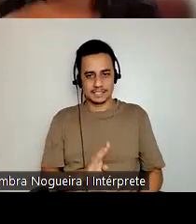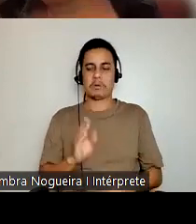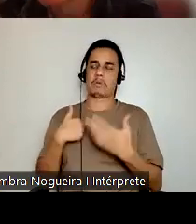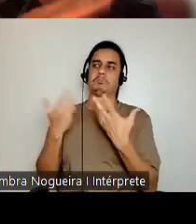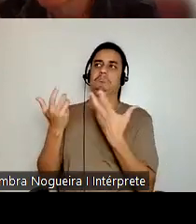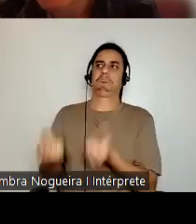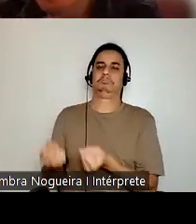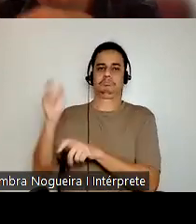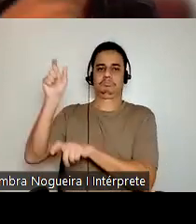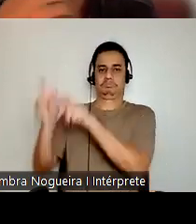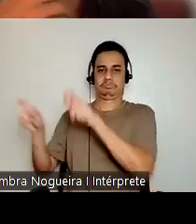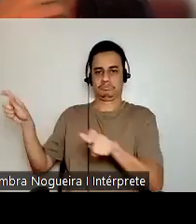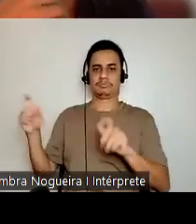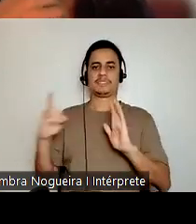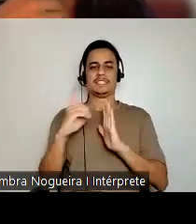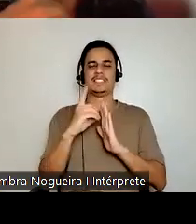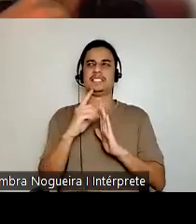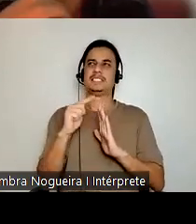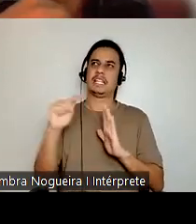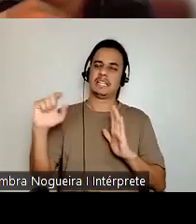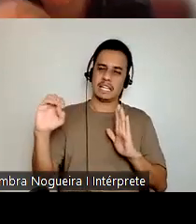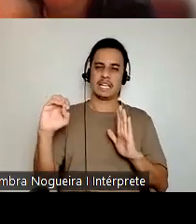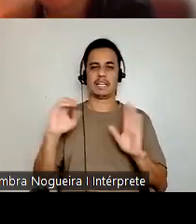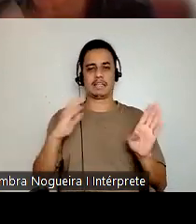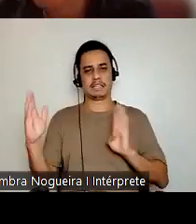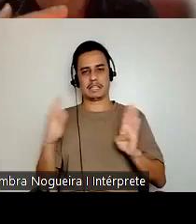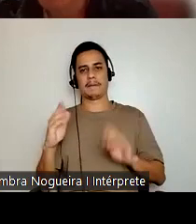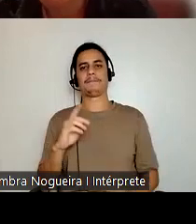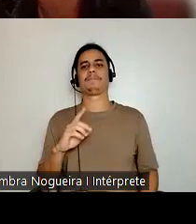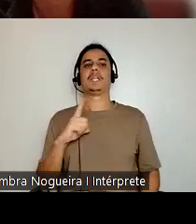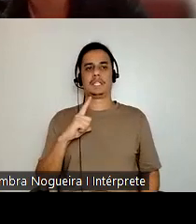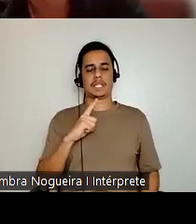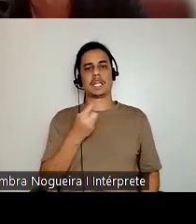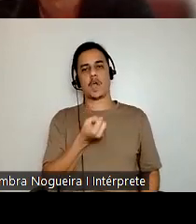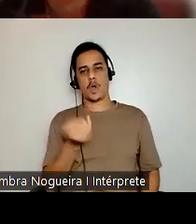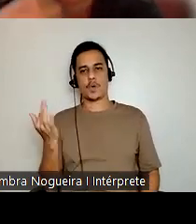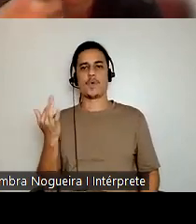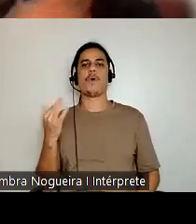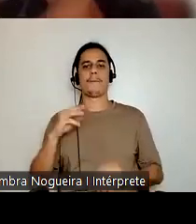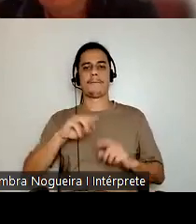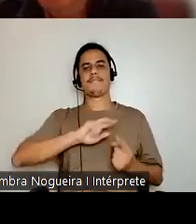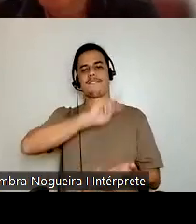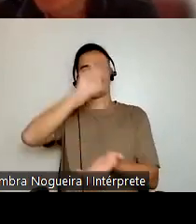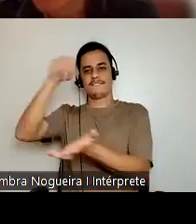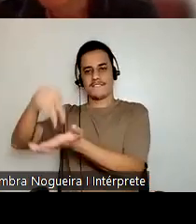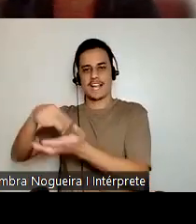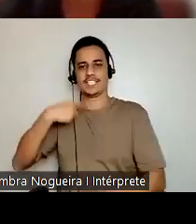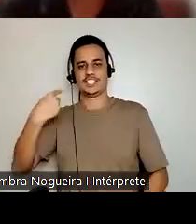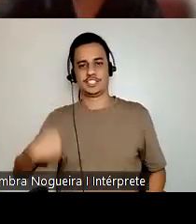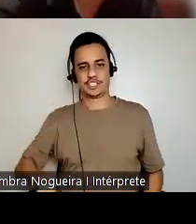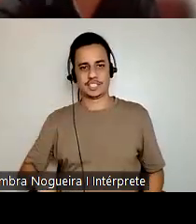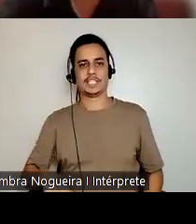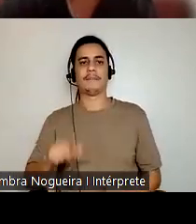década de 70, mais 1870, tem missões diplomáticas para a China, a China tem Macau,